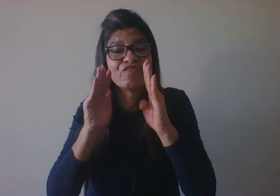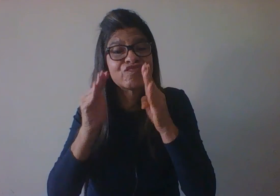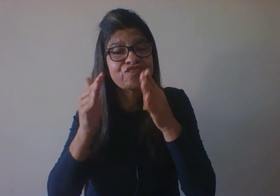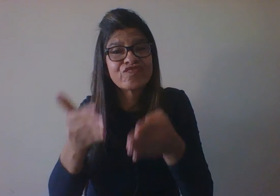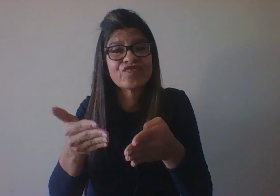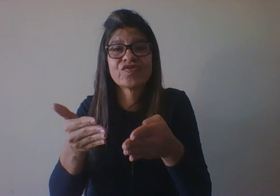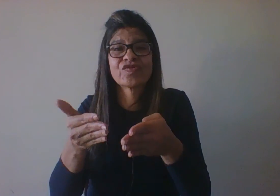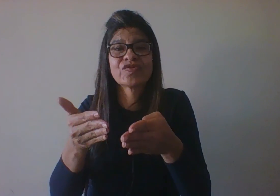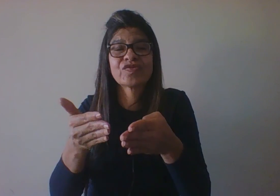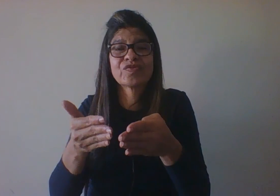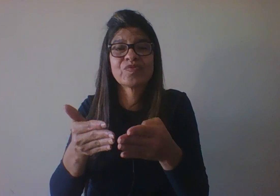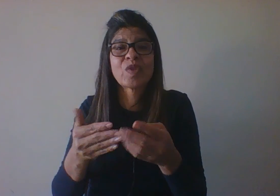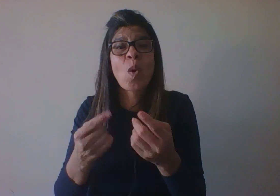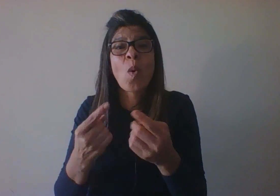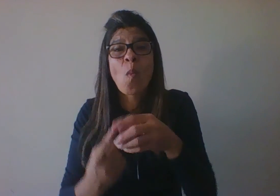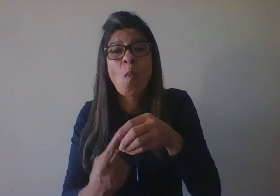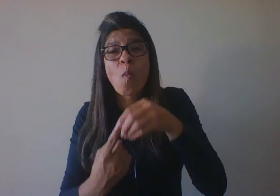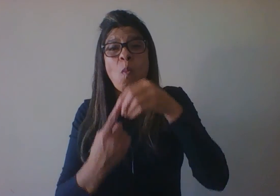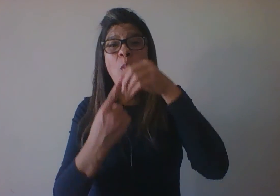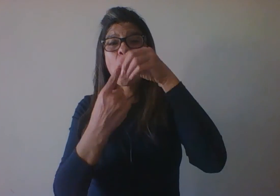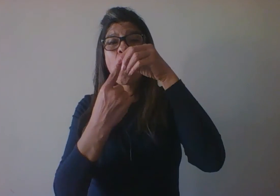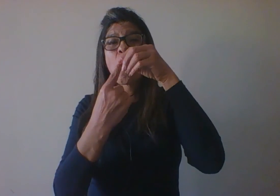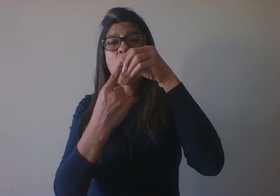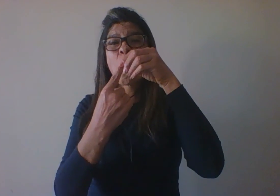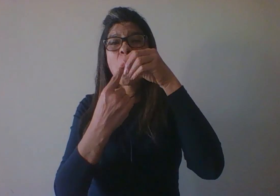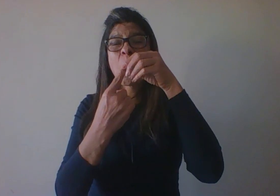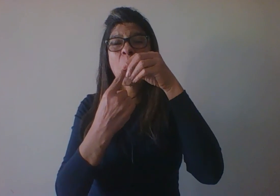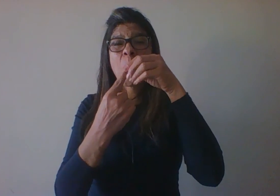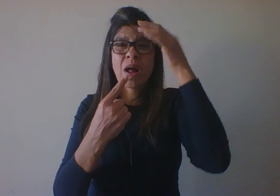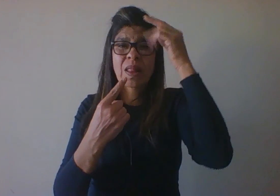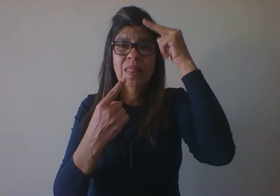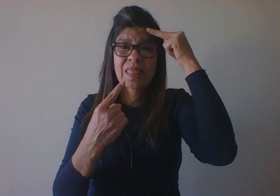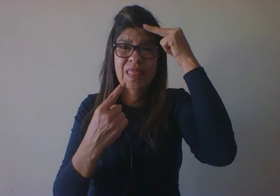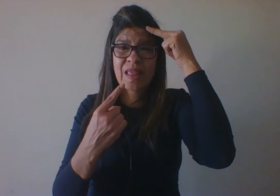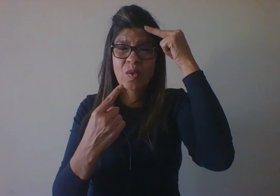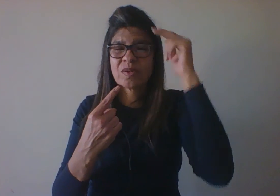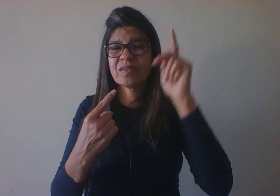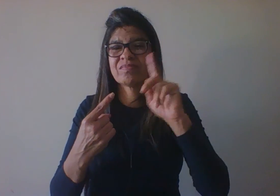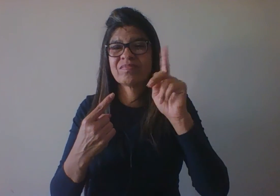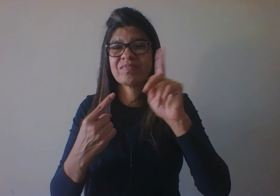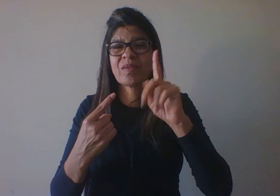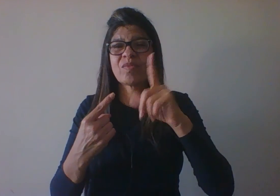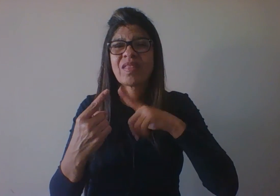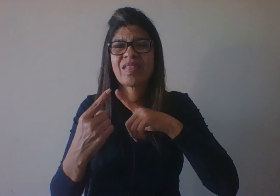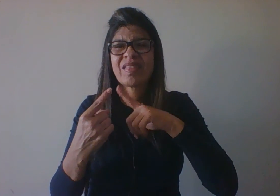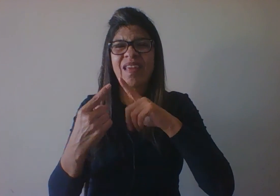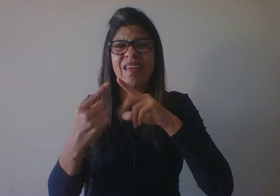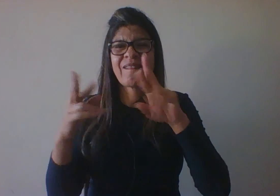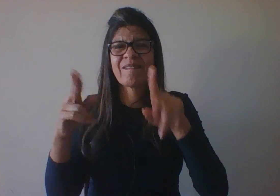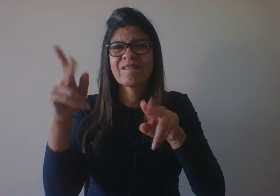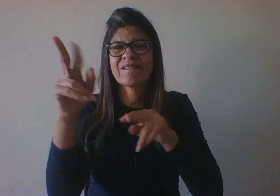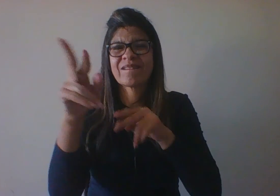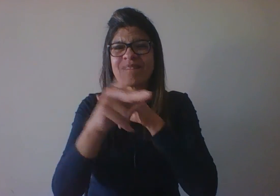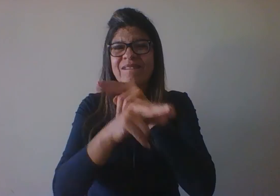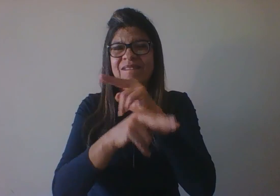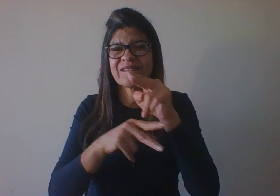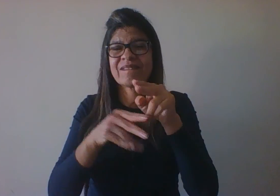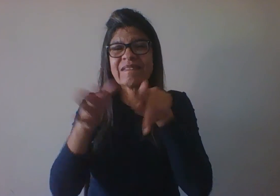verdade universal em termos de desenvolvimento e que todas as demais estão equivocadas. Então, nesse sentido,